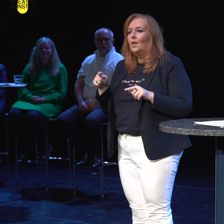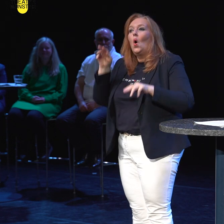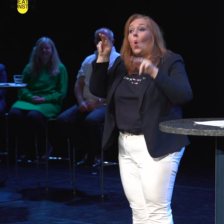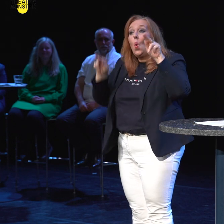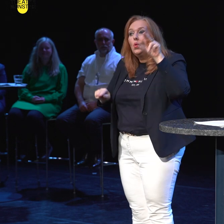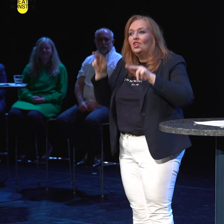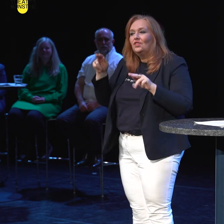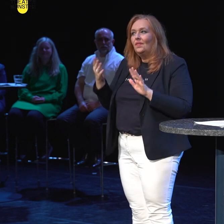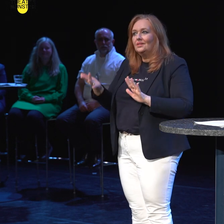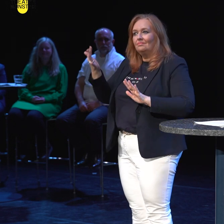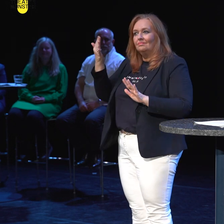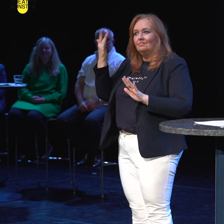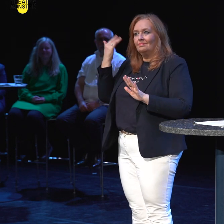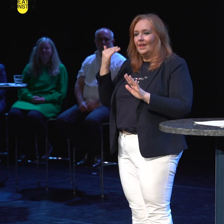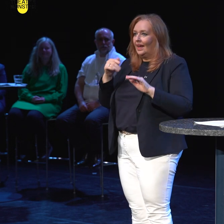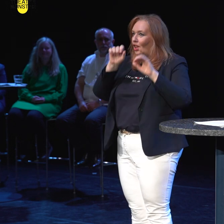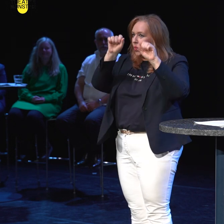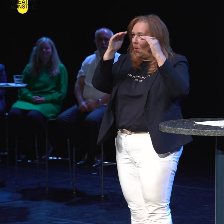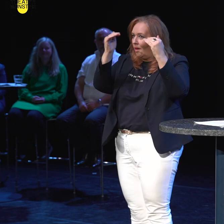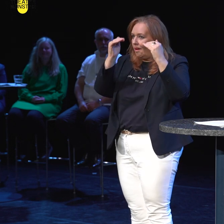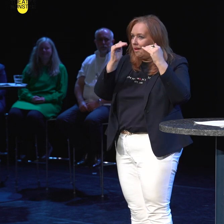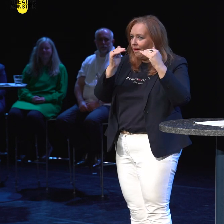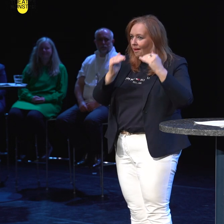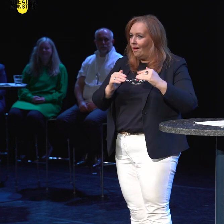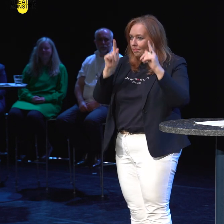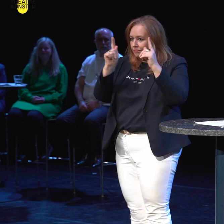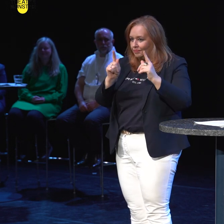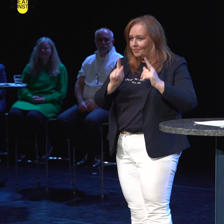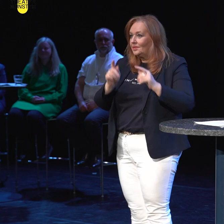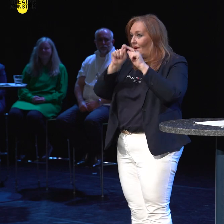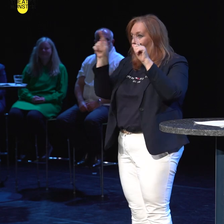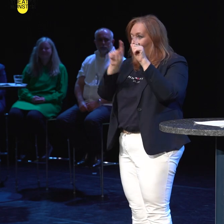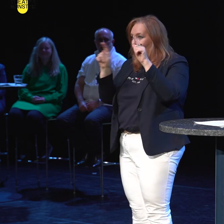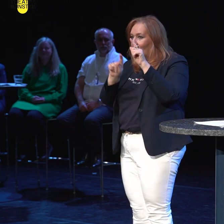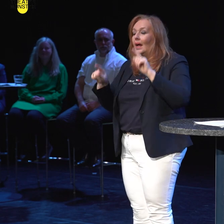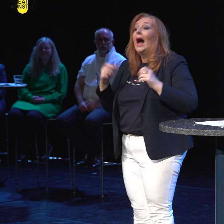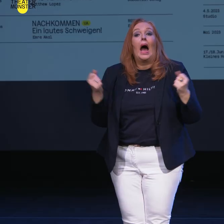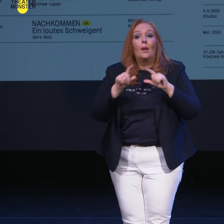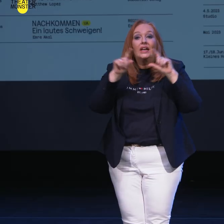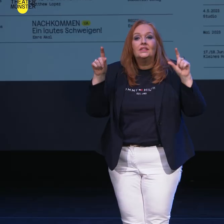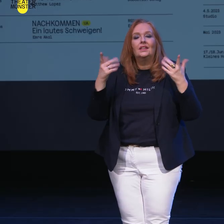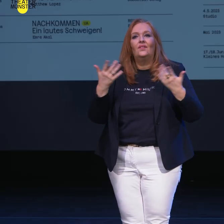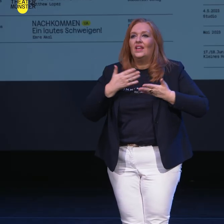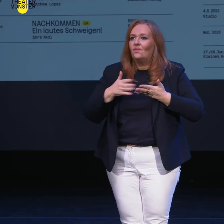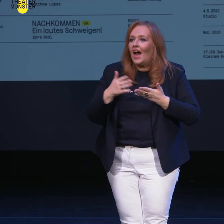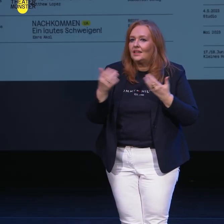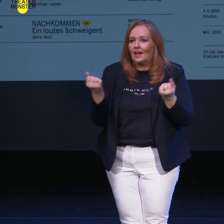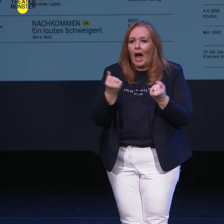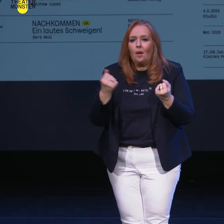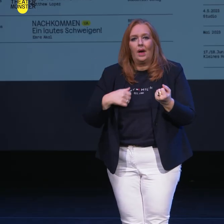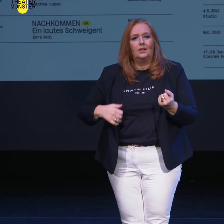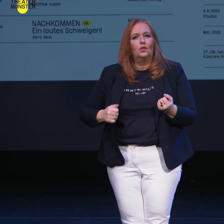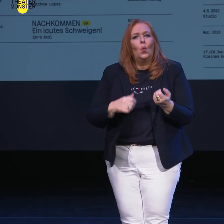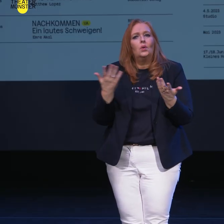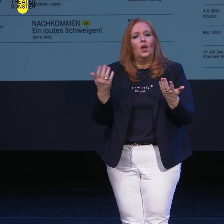wenig von dem, der in dieser Drucklegung ist, die vor ihm liegt. Der Arbeitstitel hat also weiter gearbeitet tatsächlich und ist